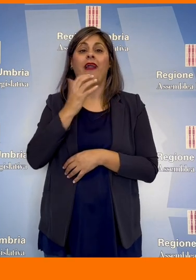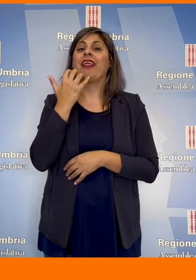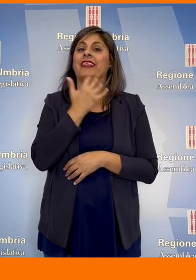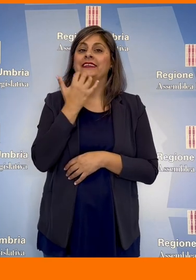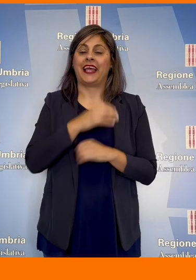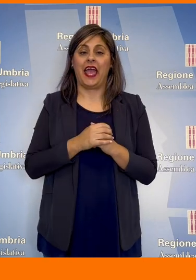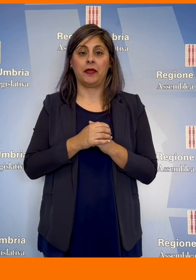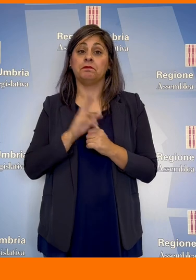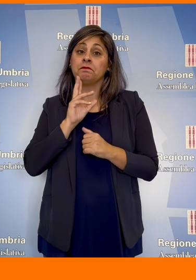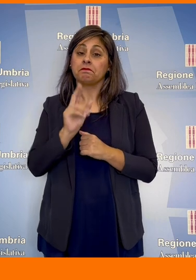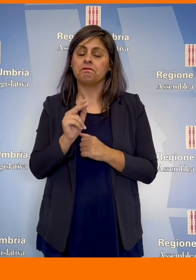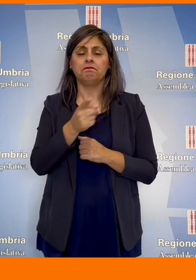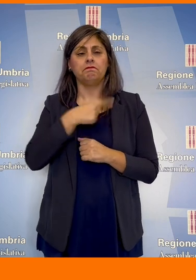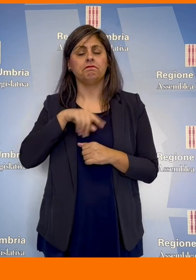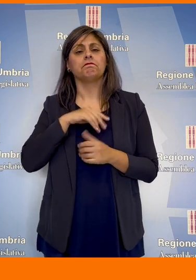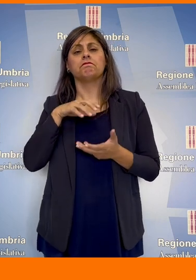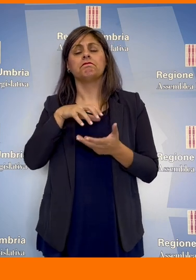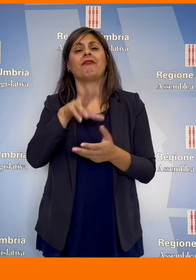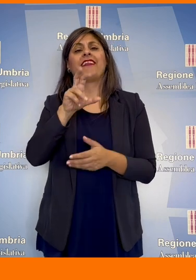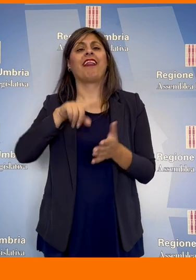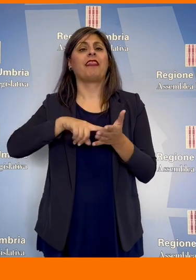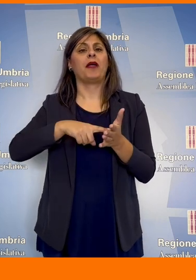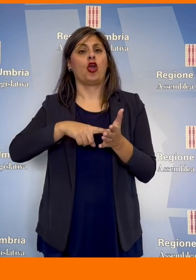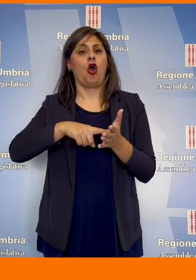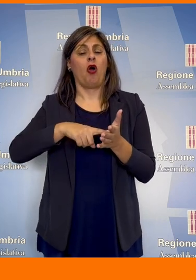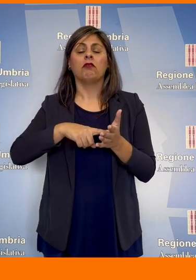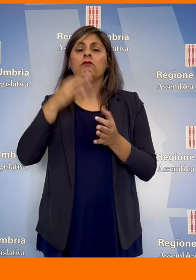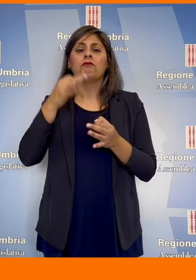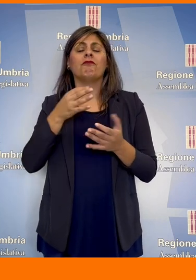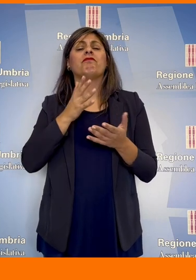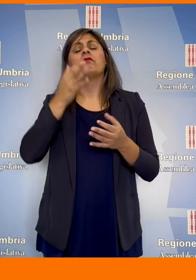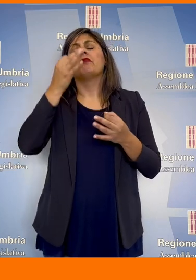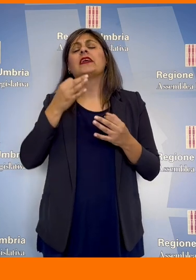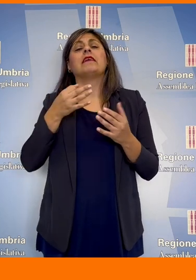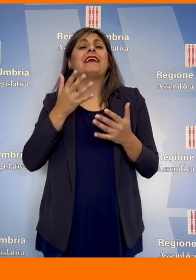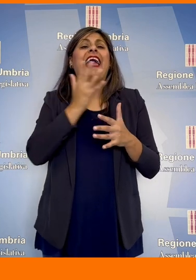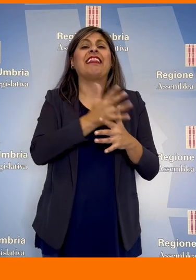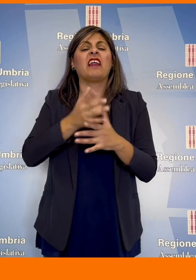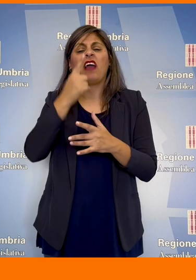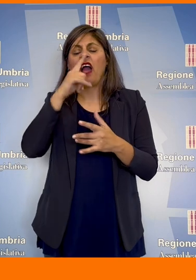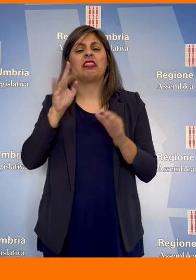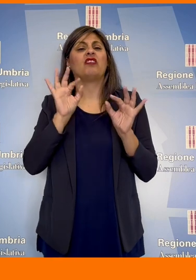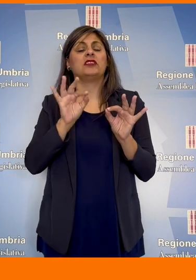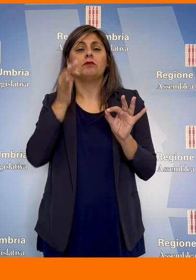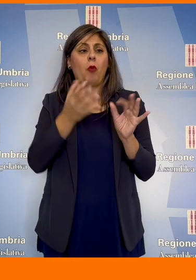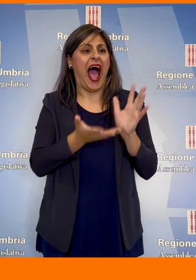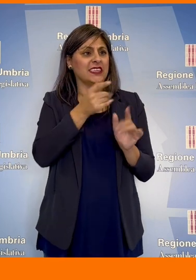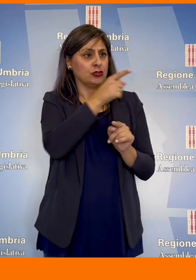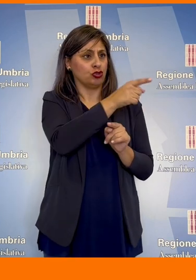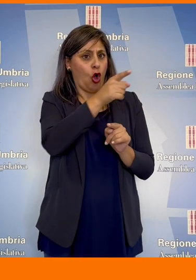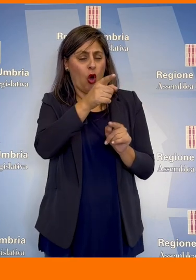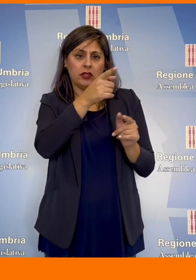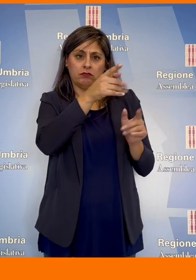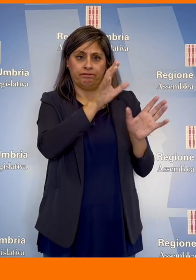Tesei. «Abbiamo messo a disposizione 30 milioni per interventi strutturali che coinvolgono diversi assessorati